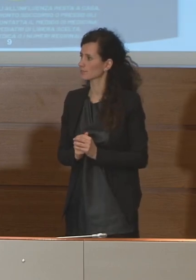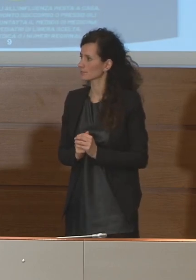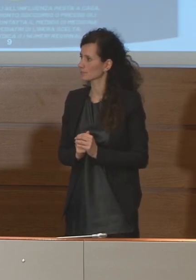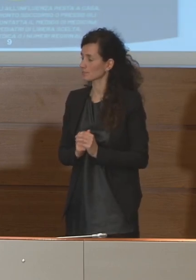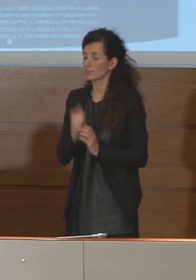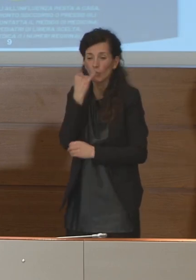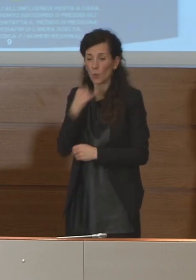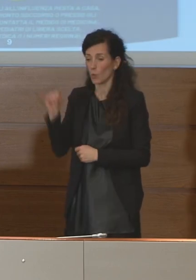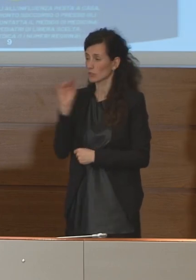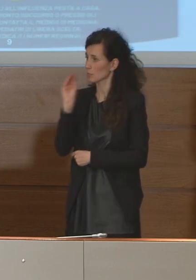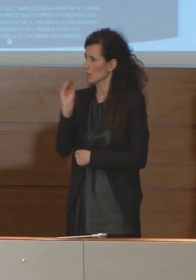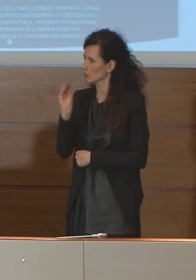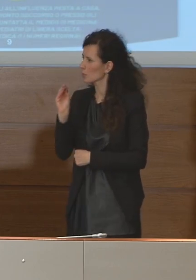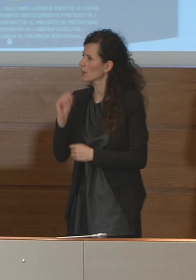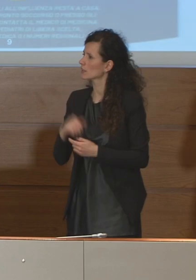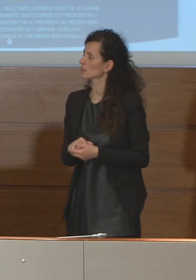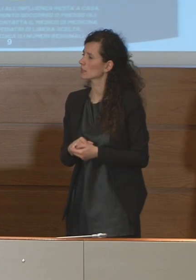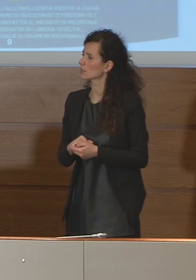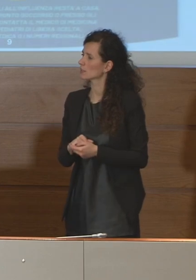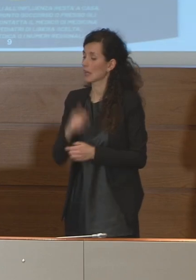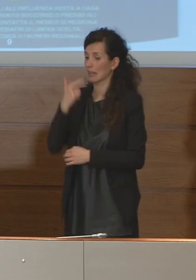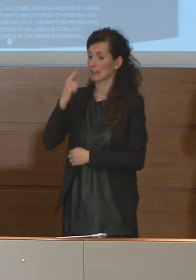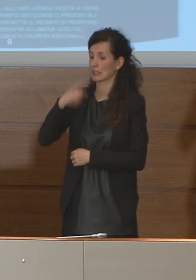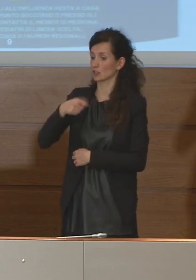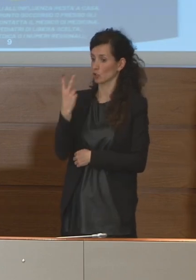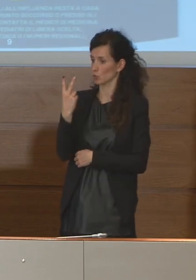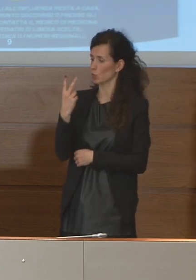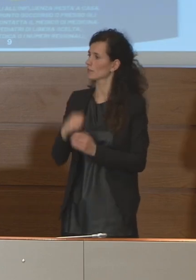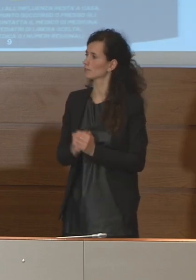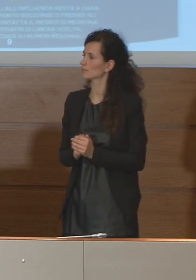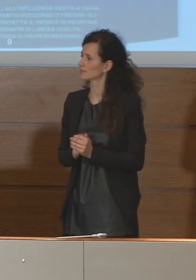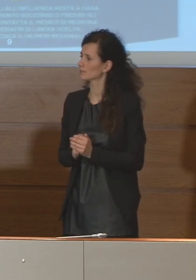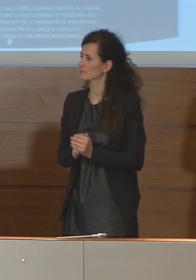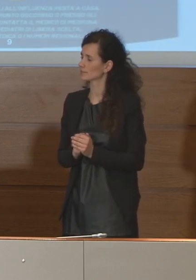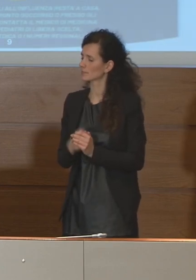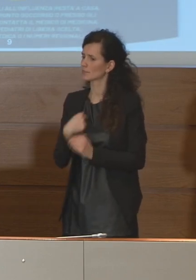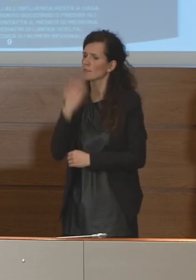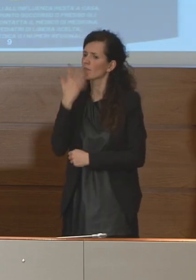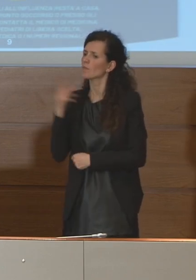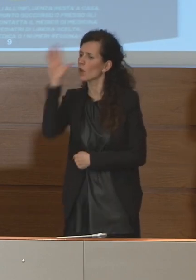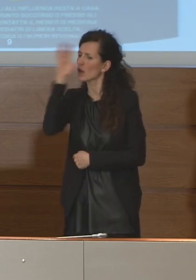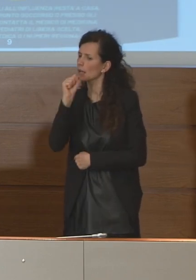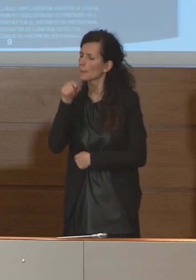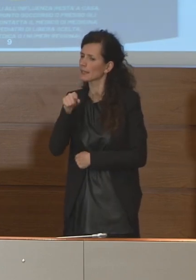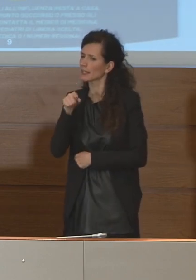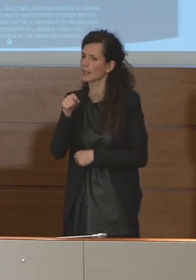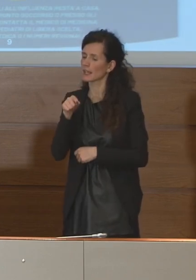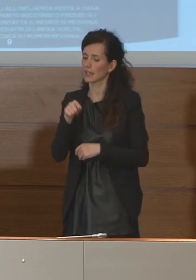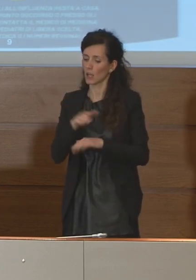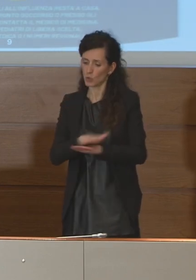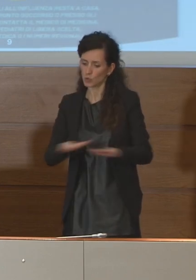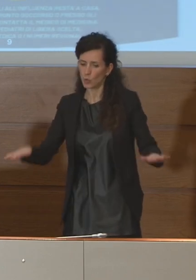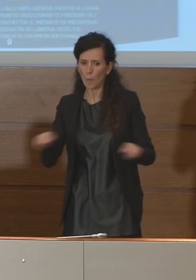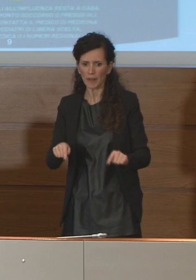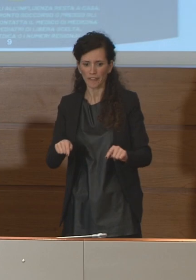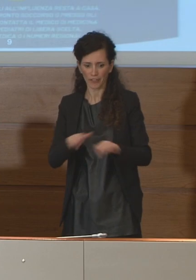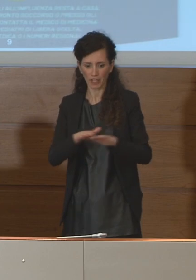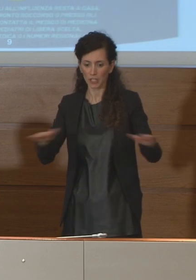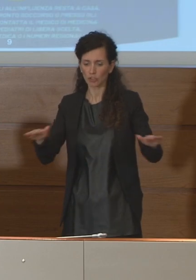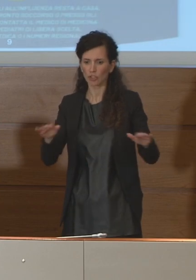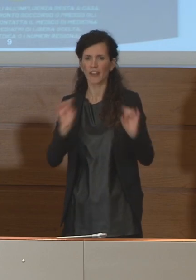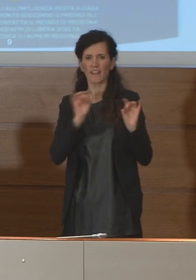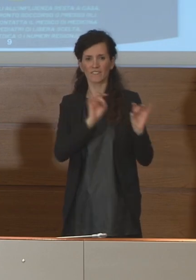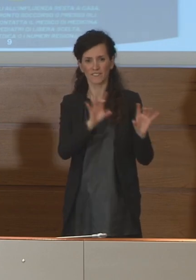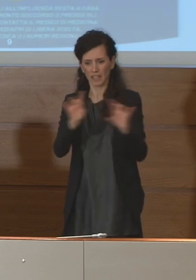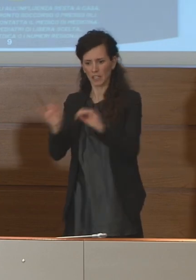ultimissima Petraroli Tg2 volevo capire ma le superfici il virus rimane per qualche